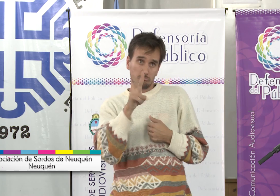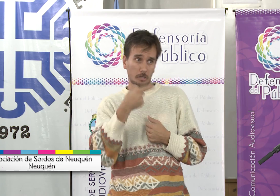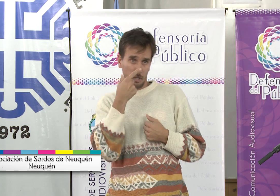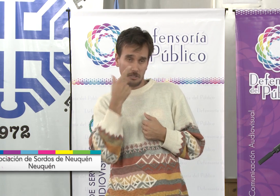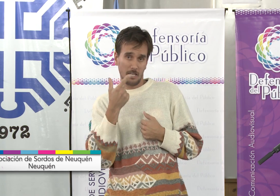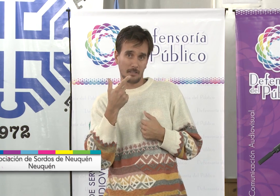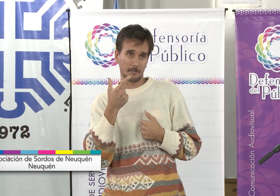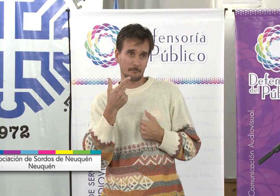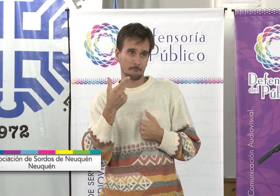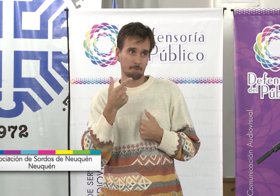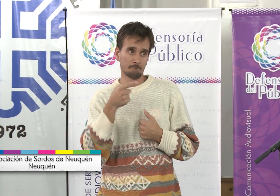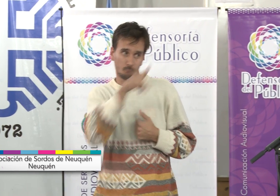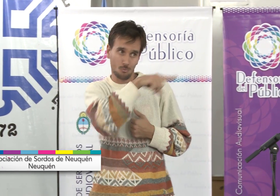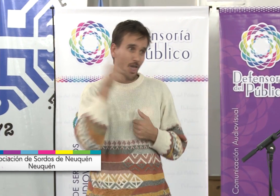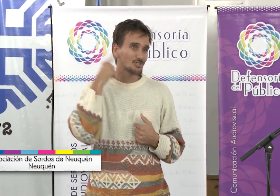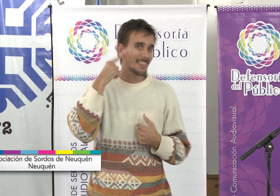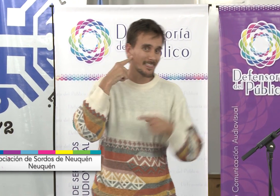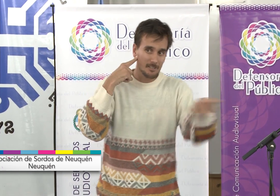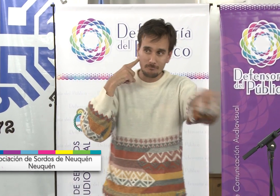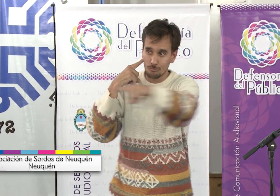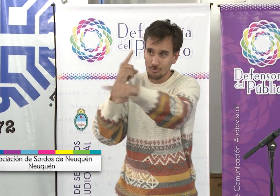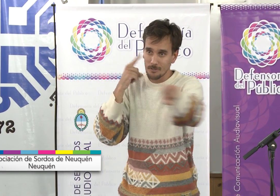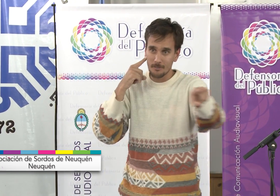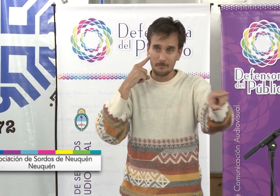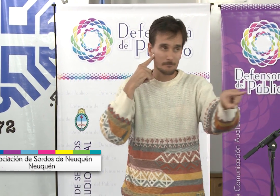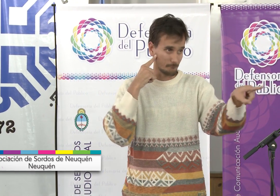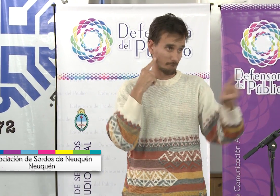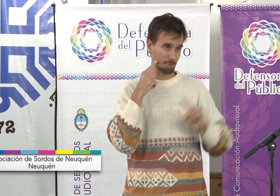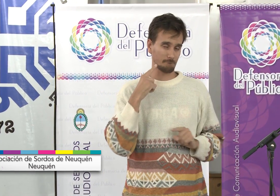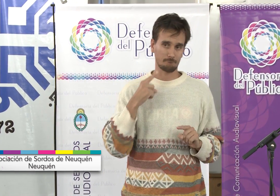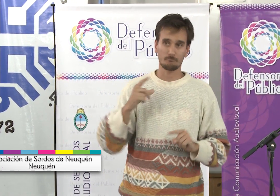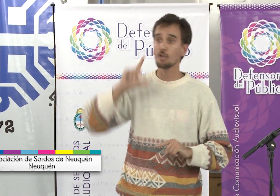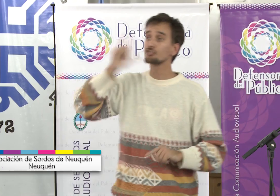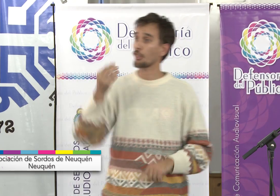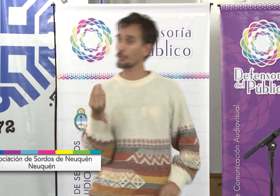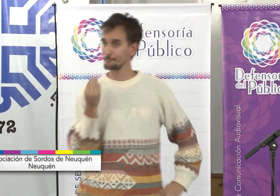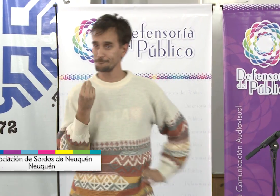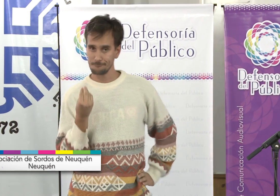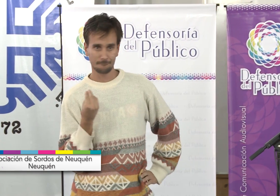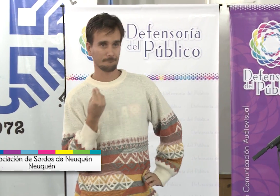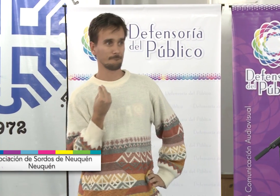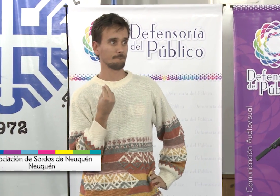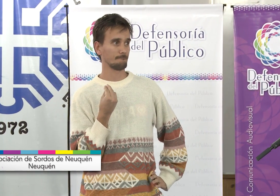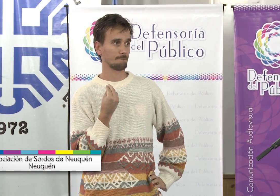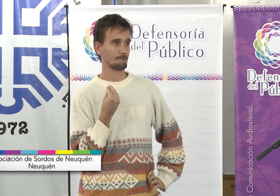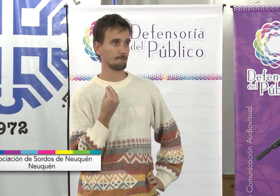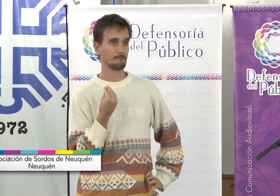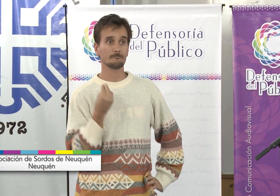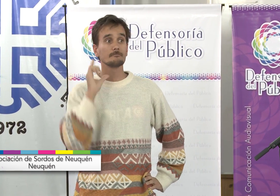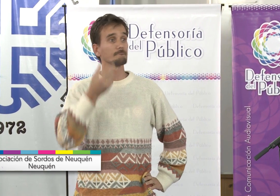yo miro y me interesa mucho, es muy interesante lo que ustedes dicen. Ustedes que son oyentes, ¿y los sordos qué